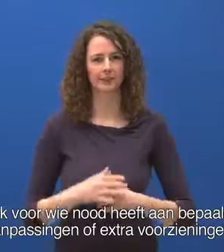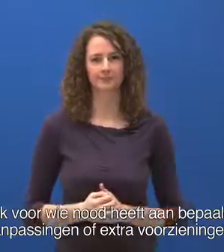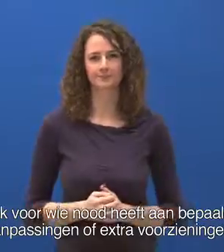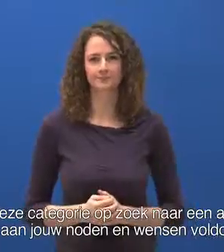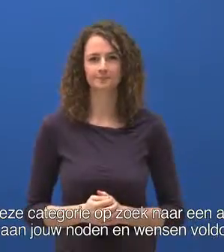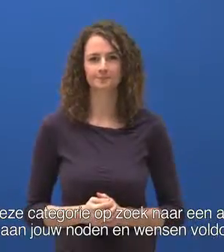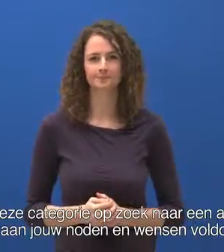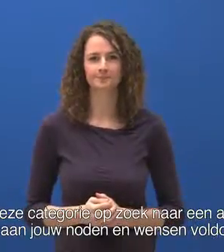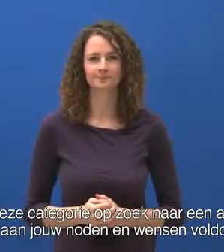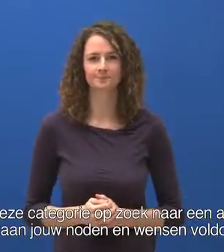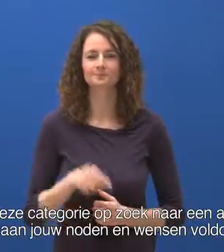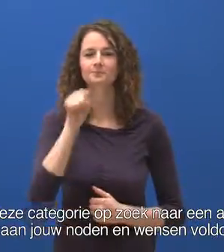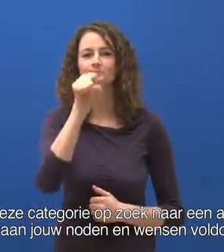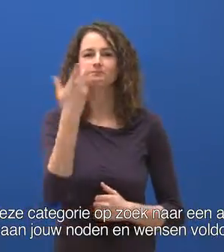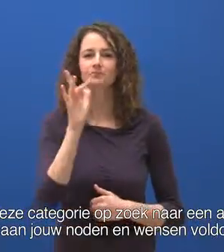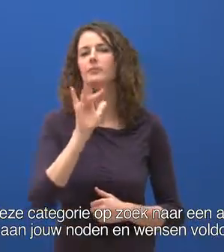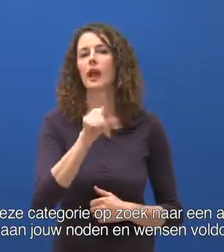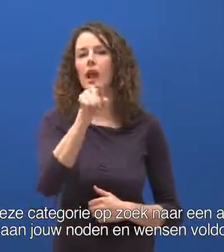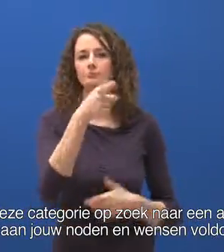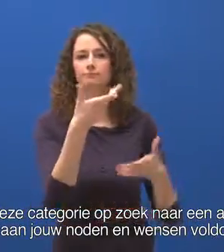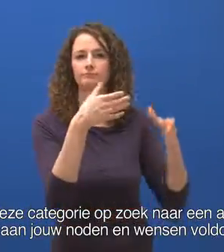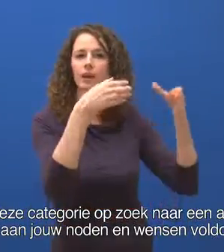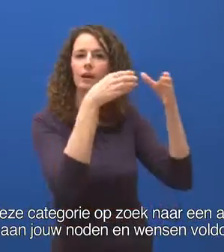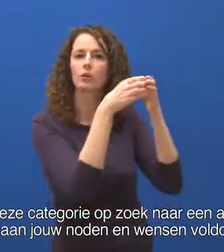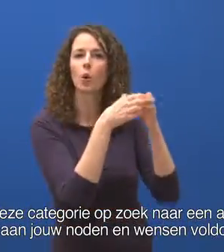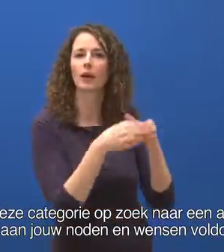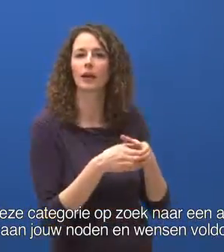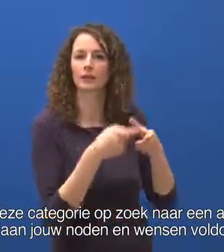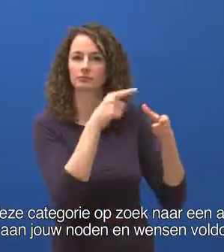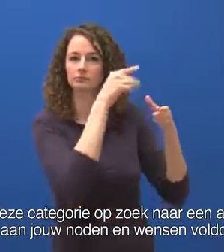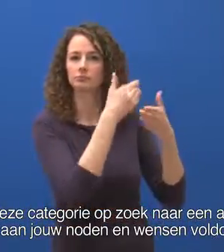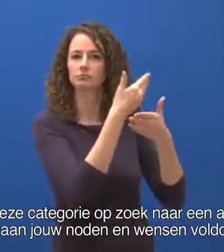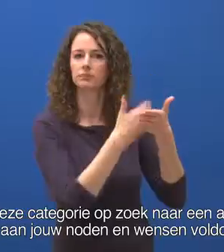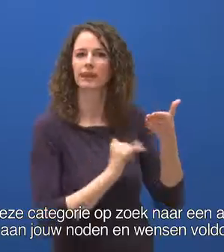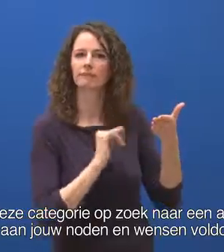Ga in deze categorie op zoek naar een activiteit die aan jouw noden en wensen voldoet.